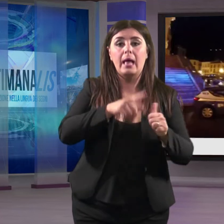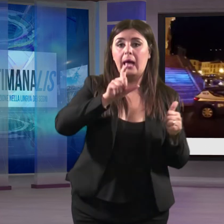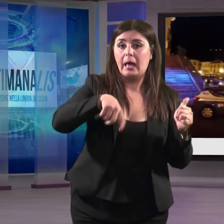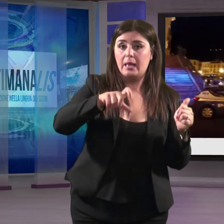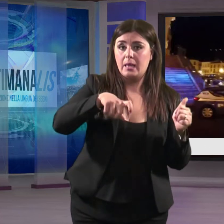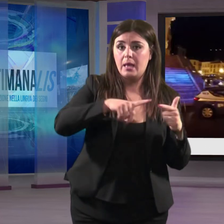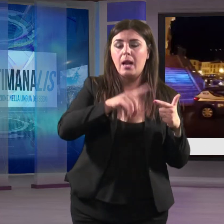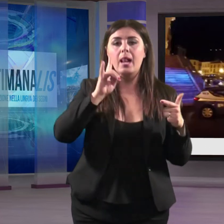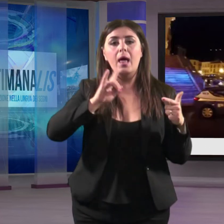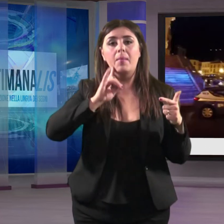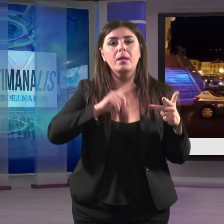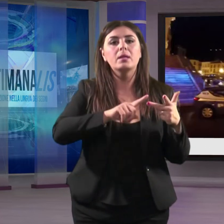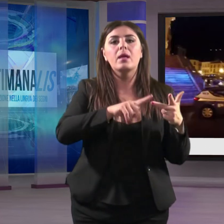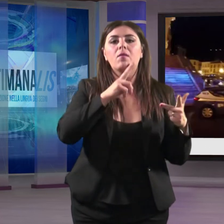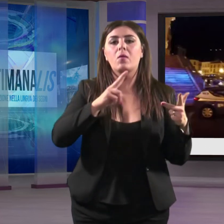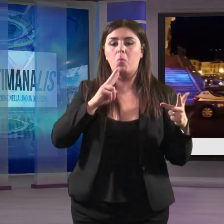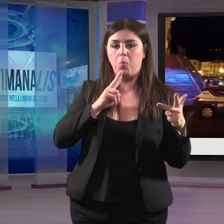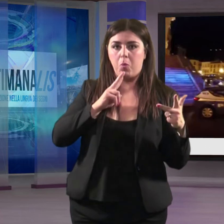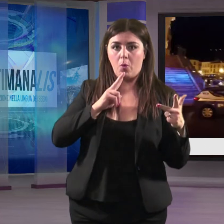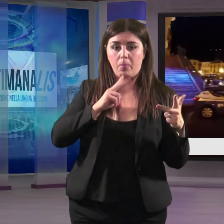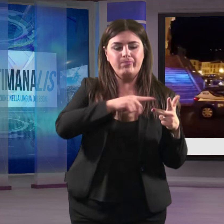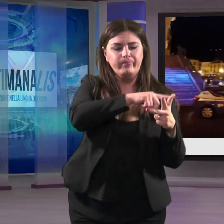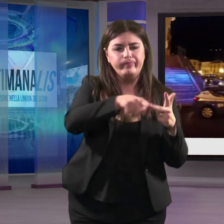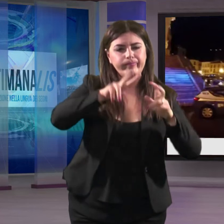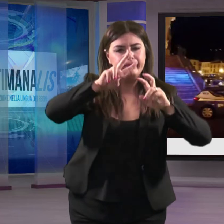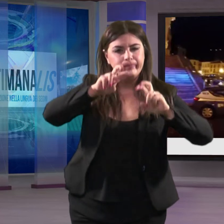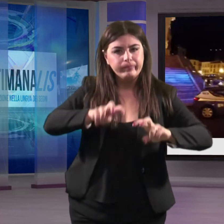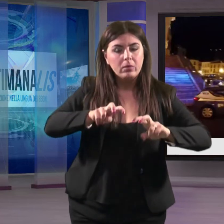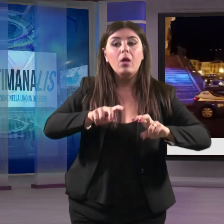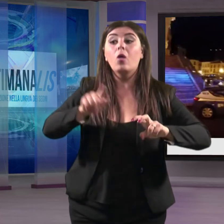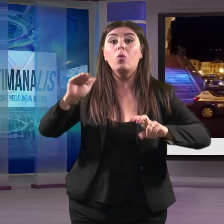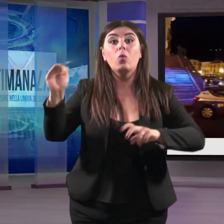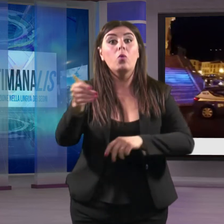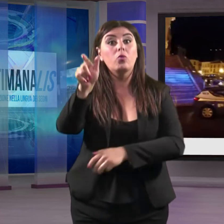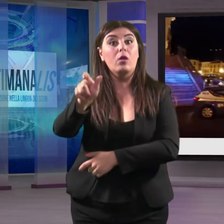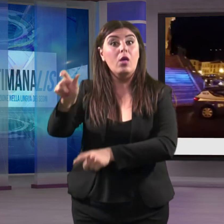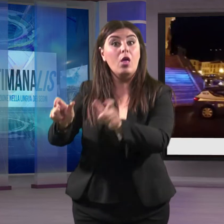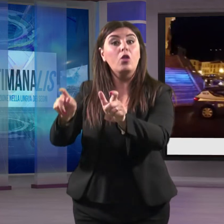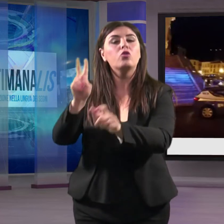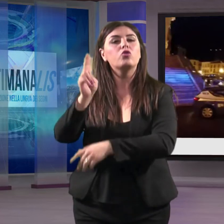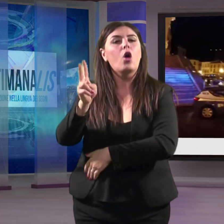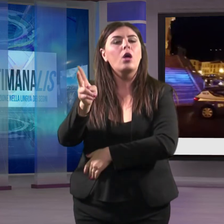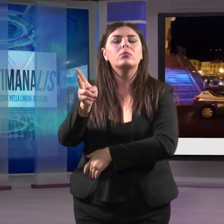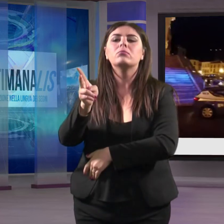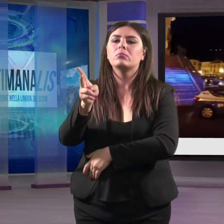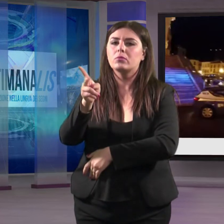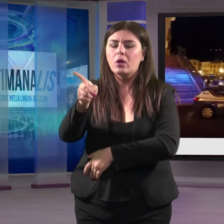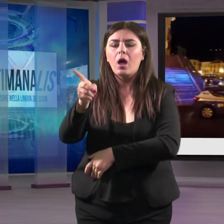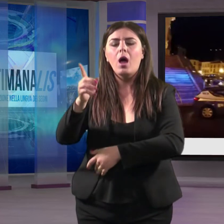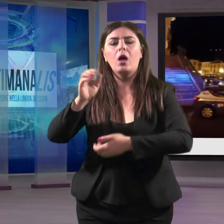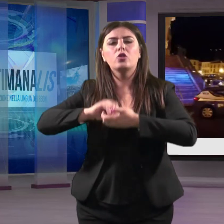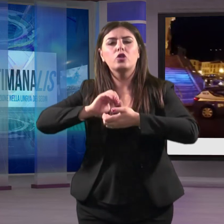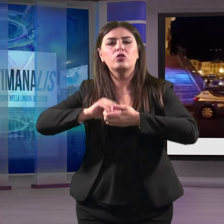Catanzaro, Lamezia e Vibo Valencia. Tutti sono ritenuti responsabili di associazione per